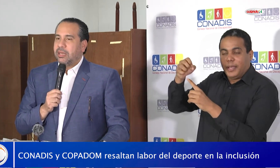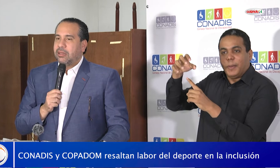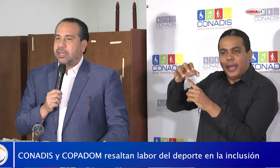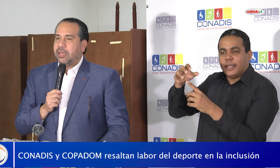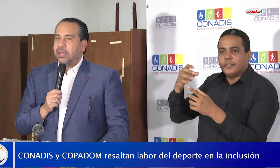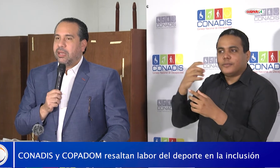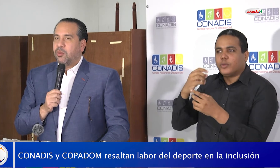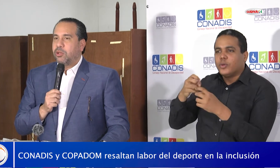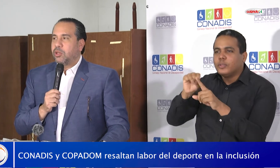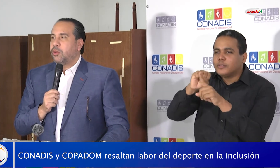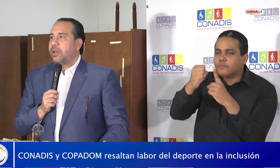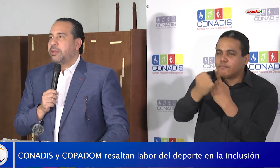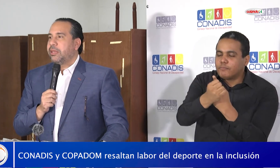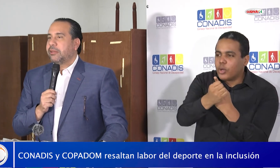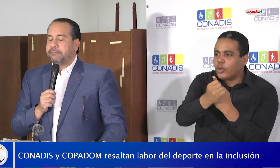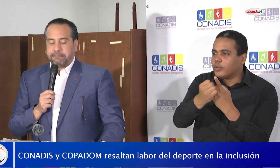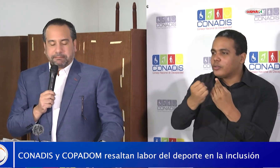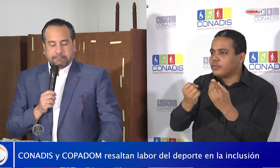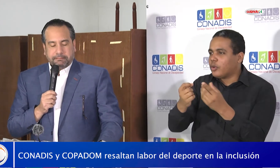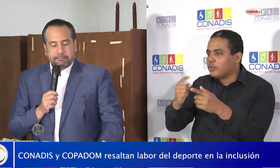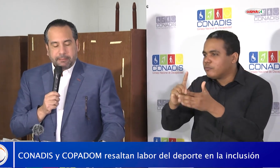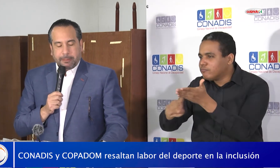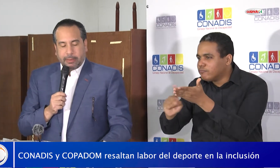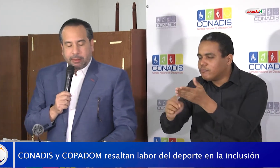de que como en todo en la vida